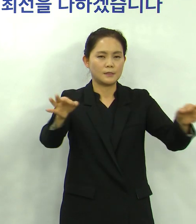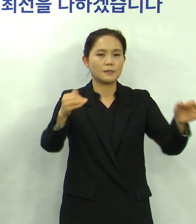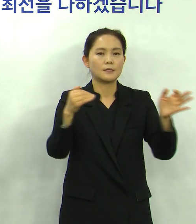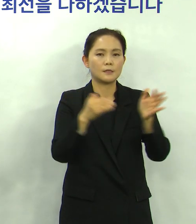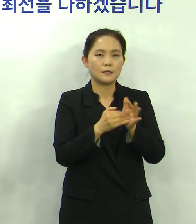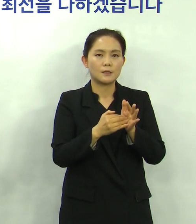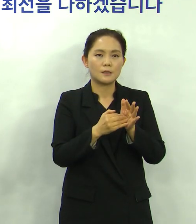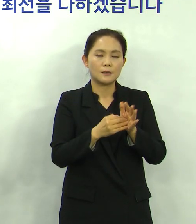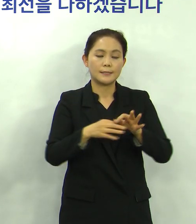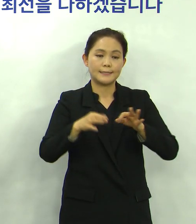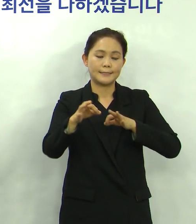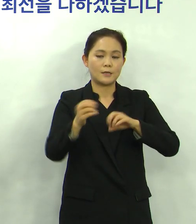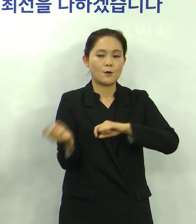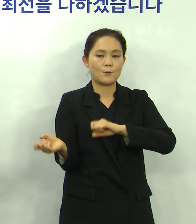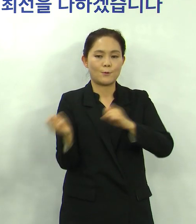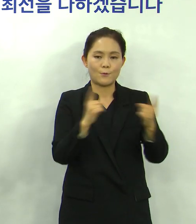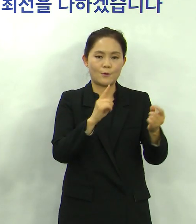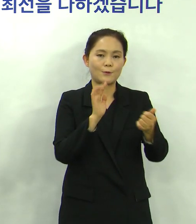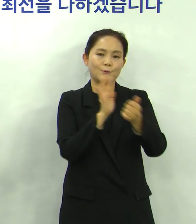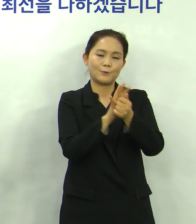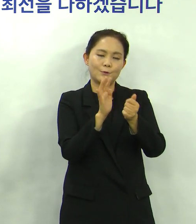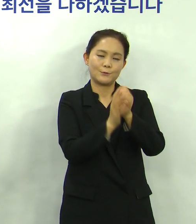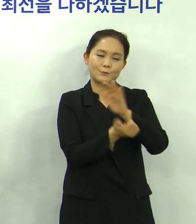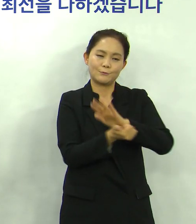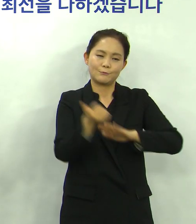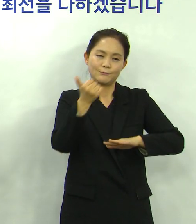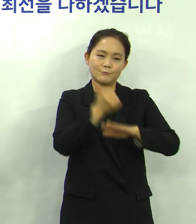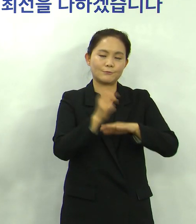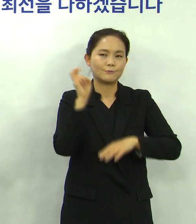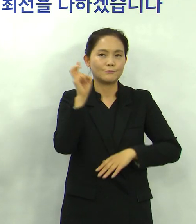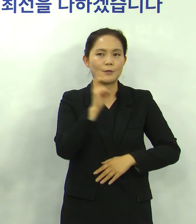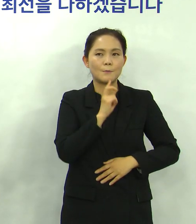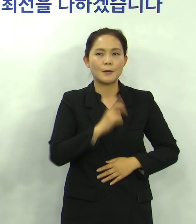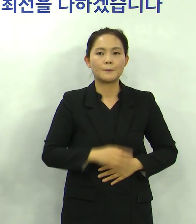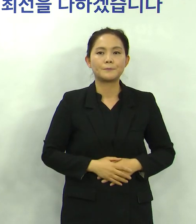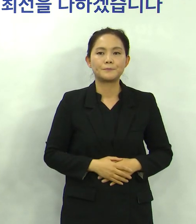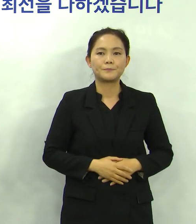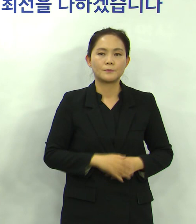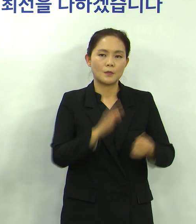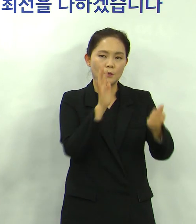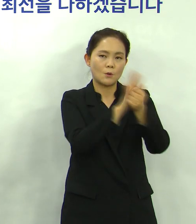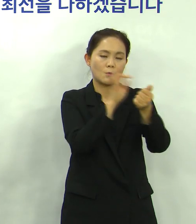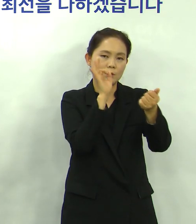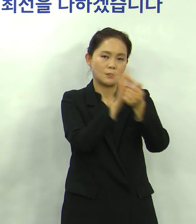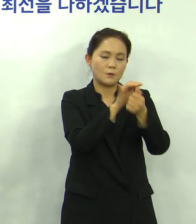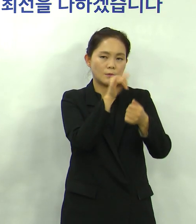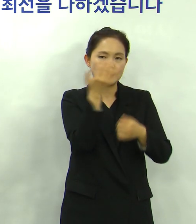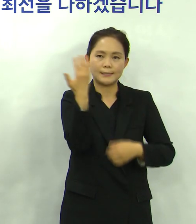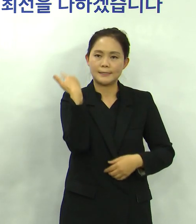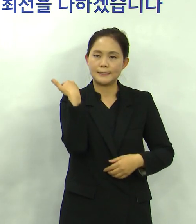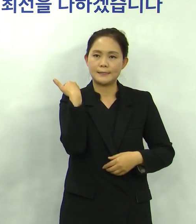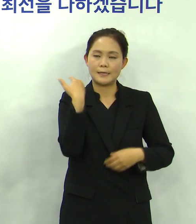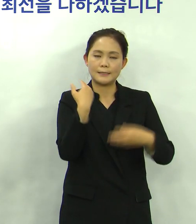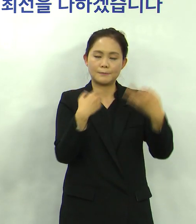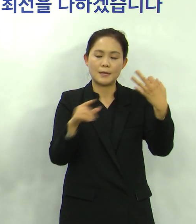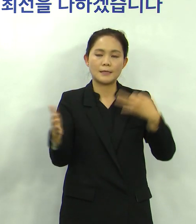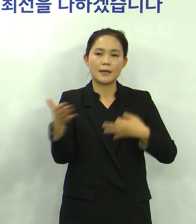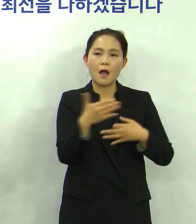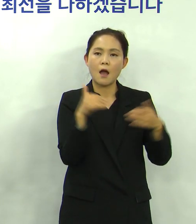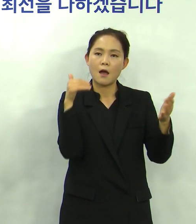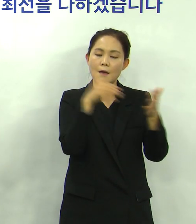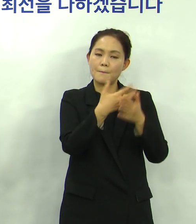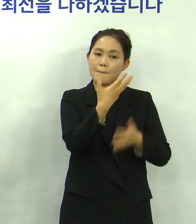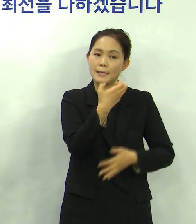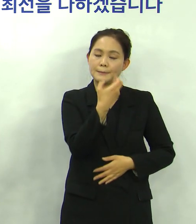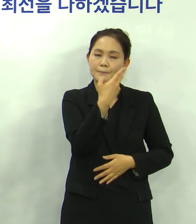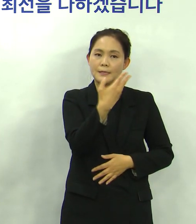이미 지역경제 활성화에 상당한 성과를 거뒀습니다 돌봄지원금의 경우 지난 18일까지 88